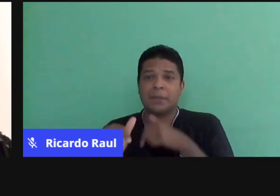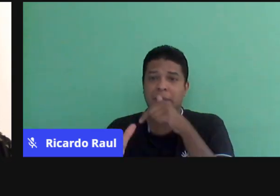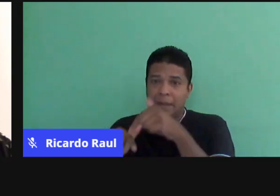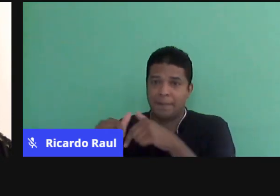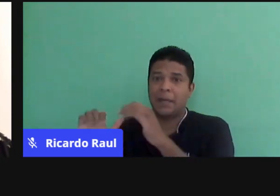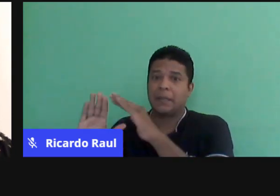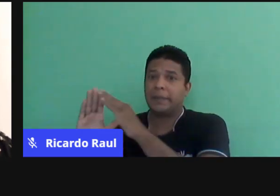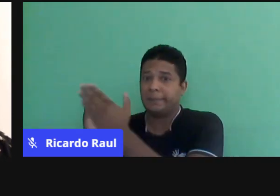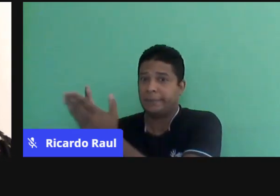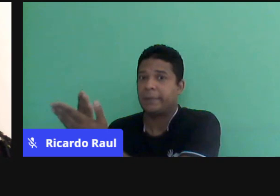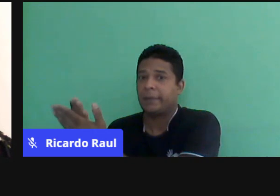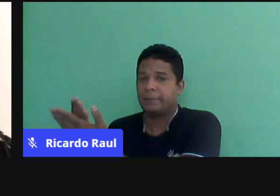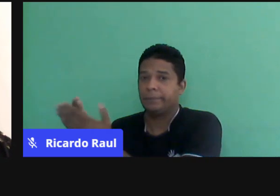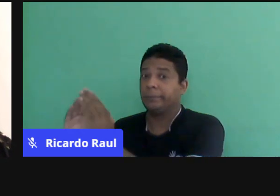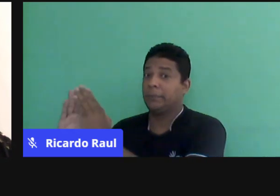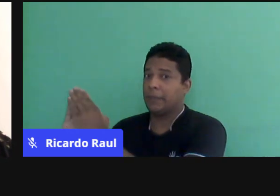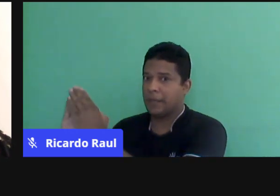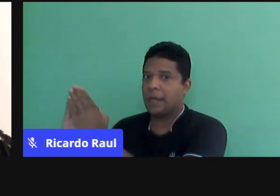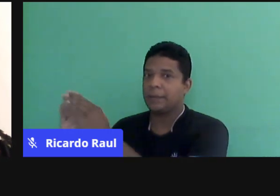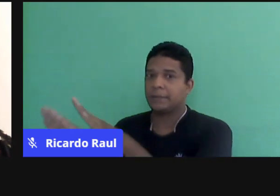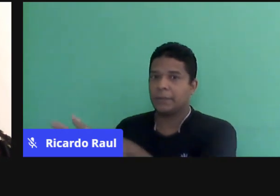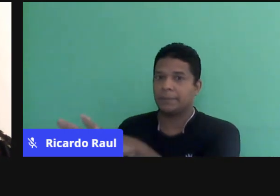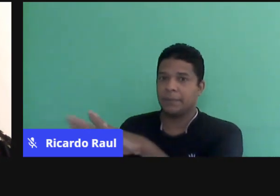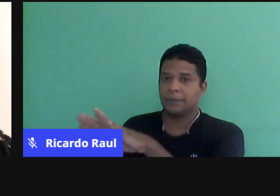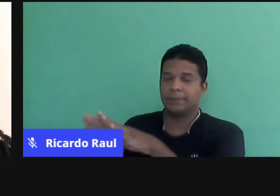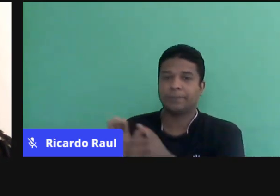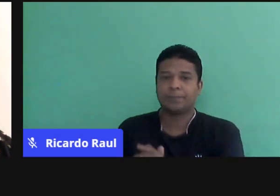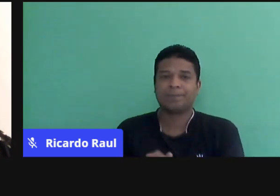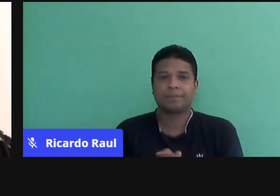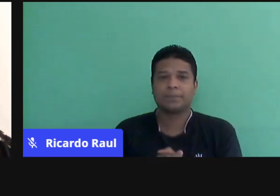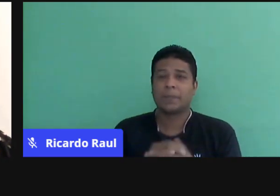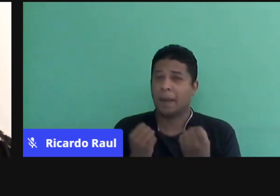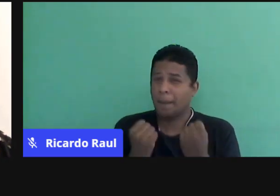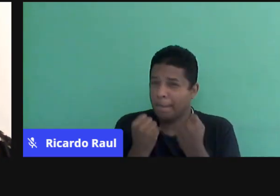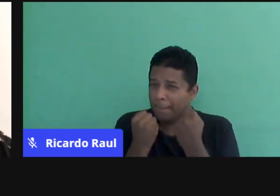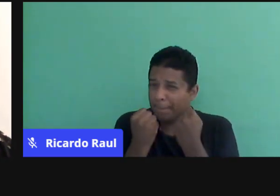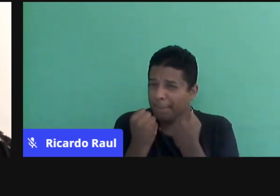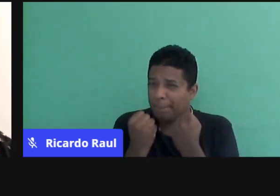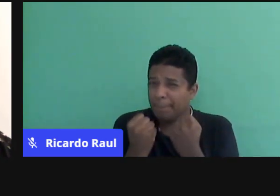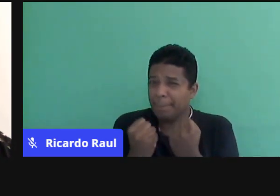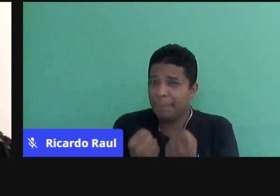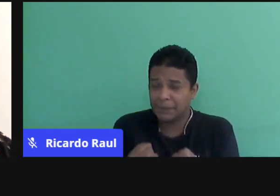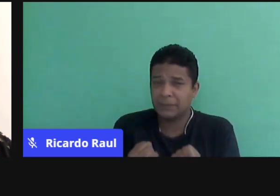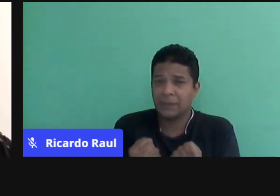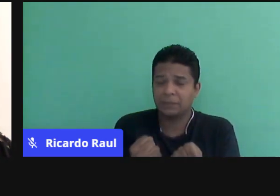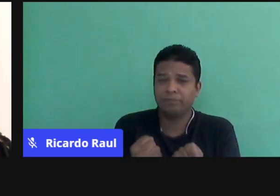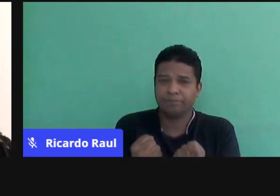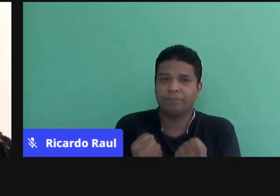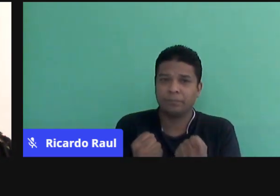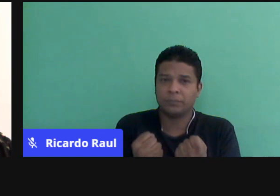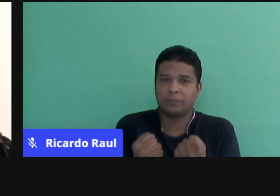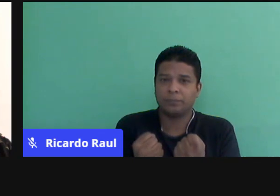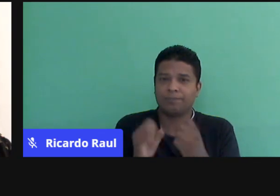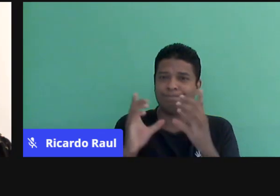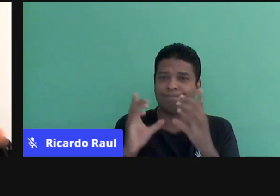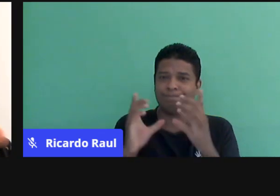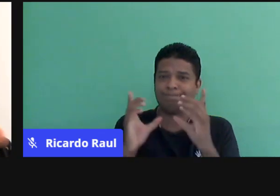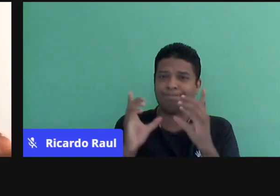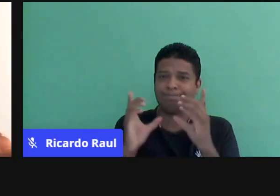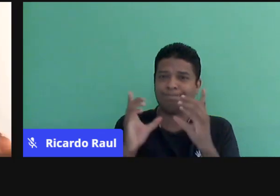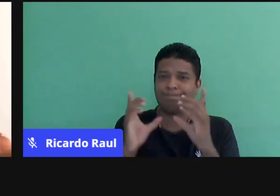a serem realizadas. Então, existe uma sobrecarga de trabalho que tem gerado depressão,